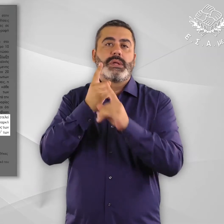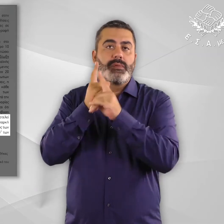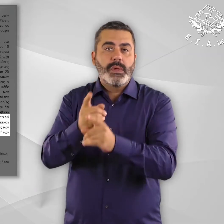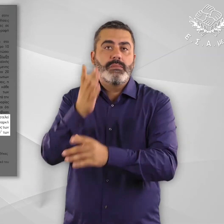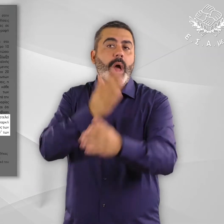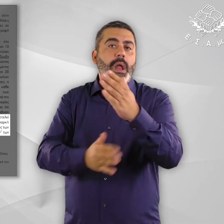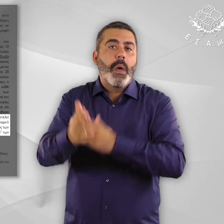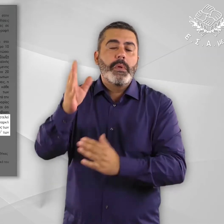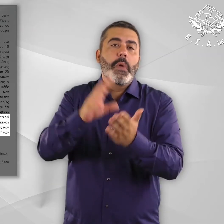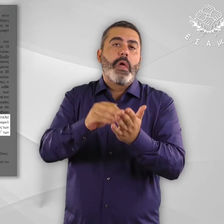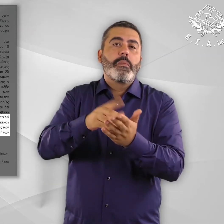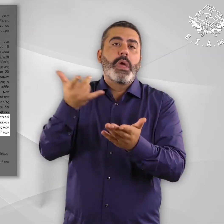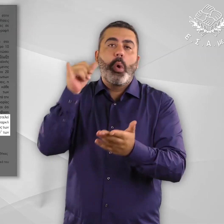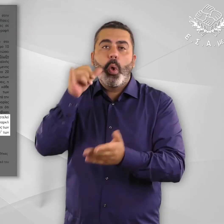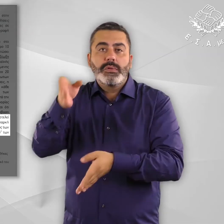παθήσεις.